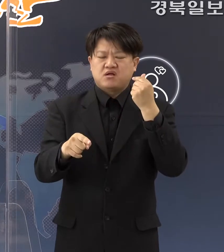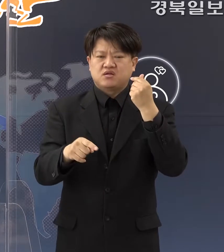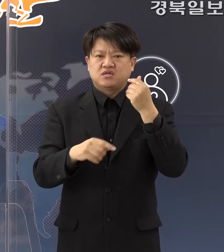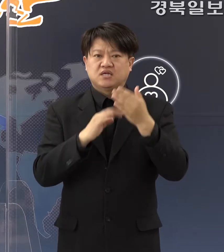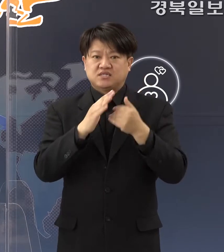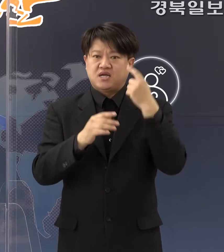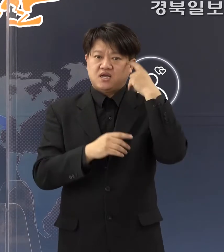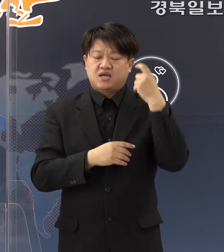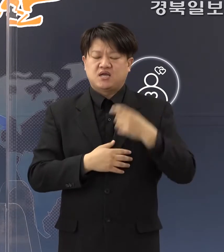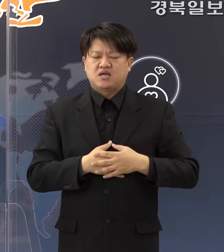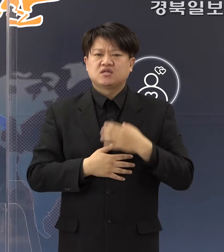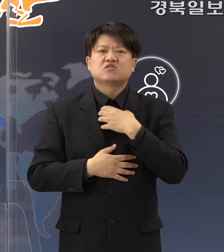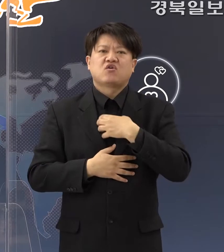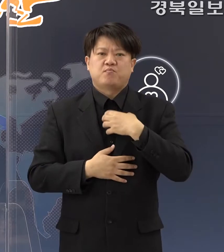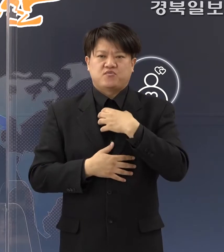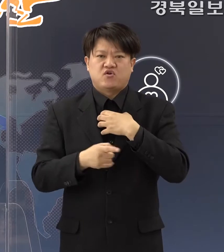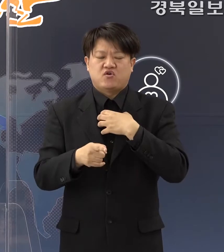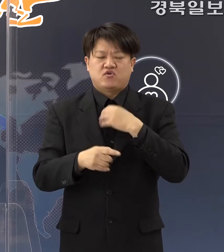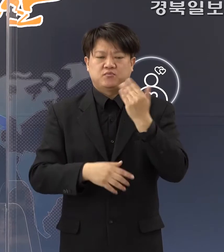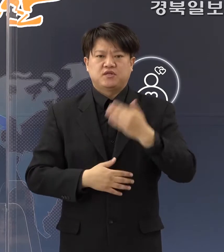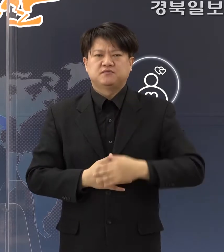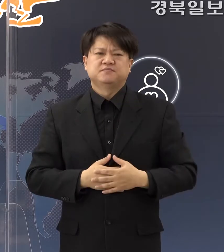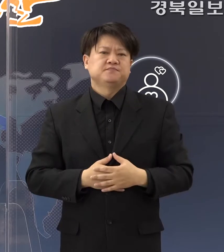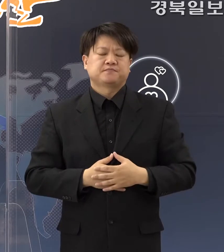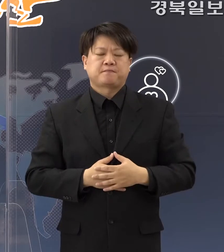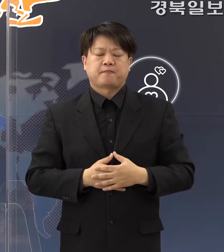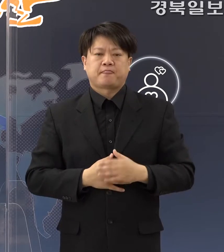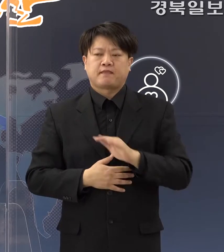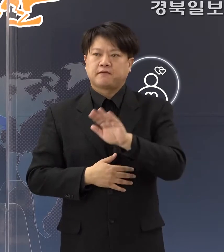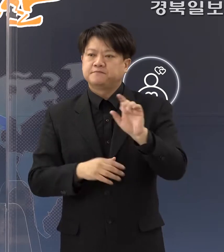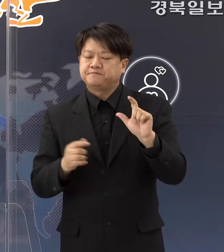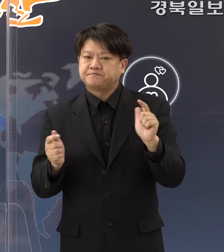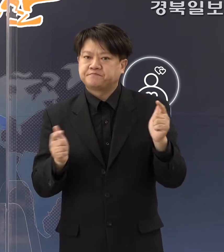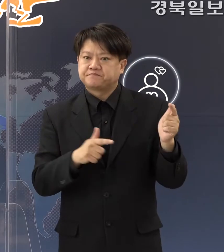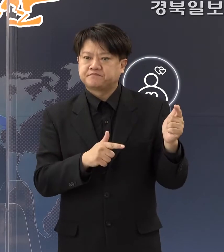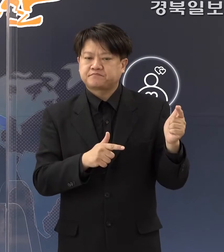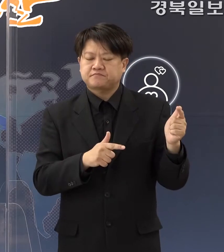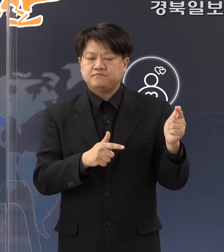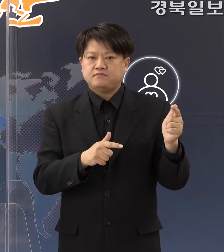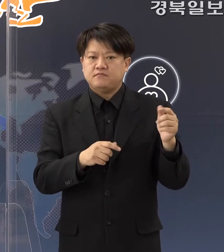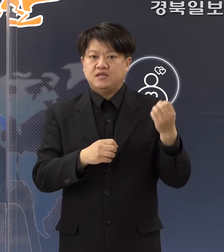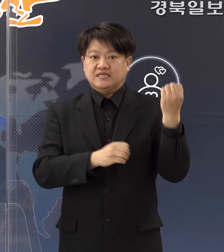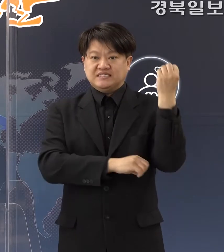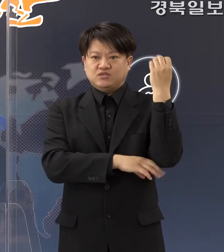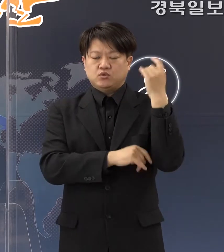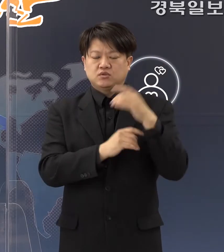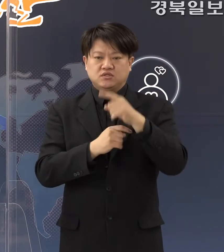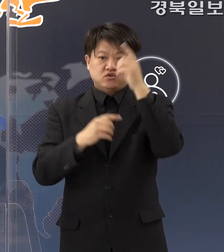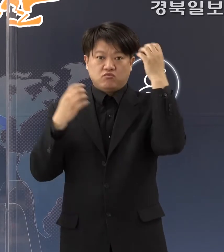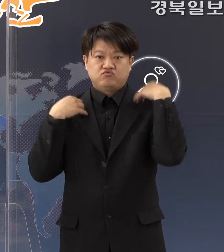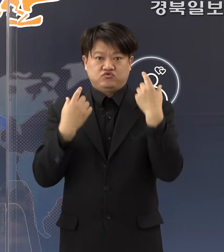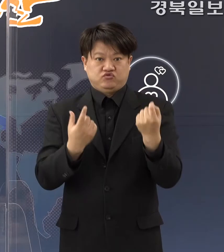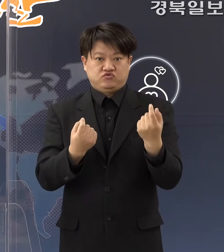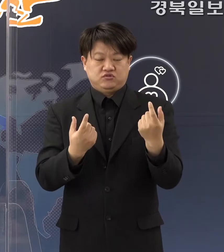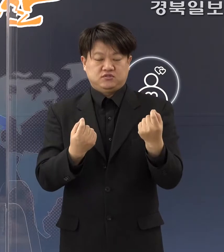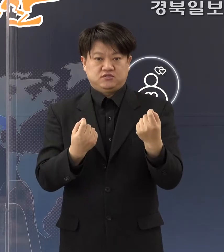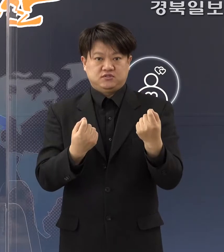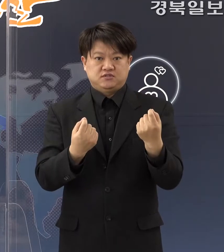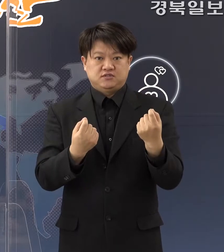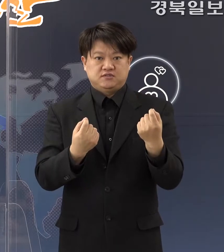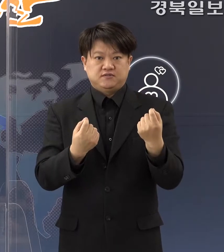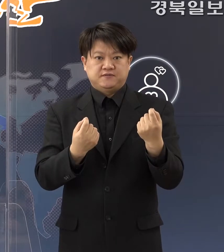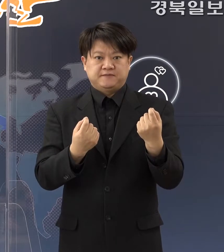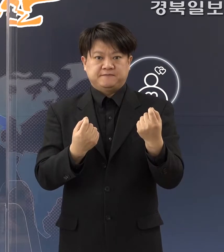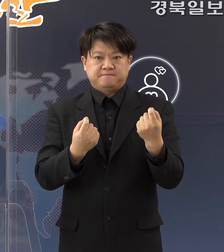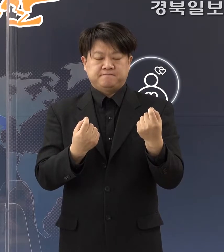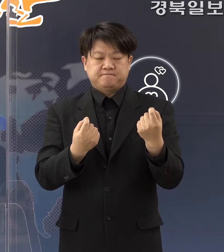저희들 염려되고 있습니다. 그래서 저희들은 기존의 정부와 방침과 같이 단속